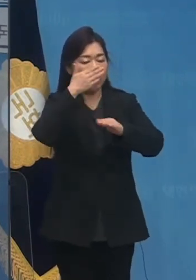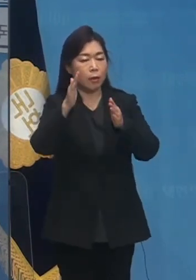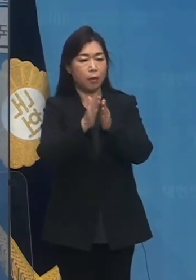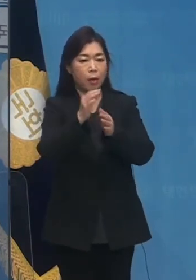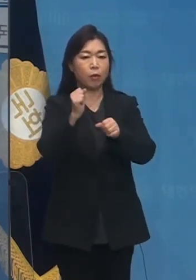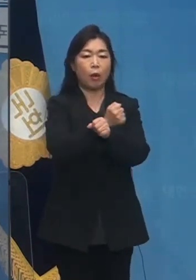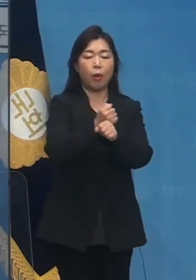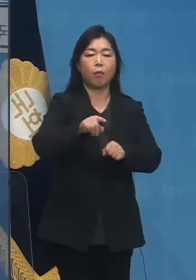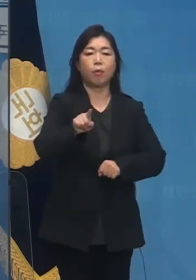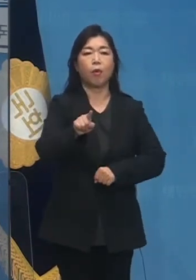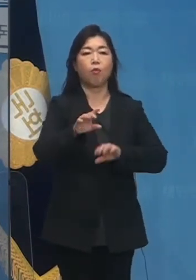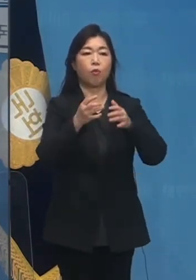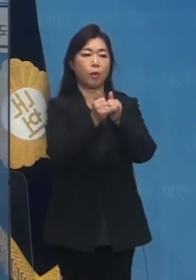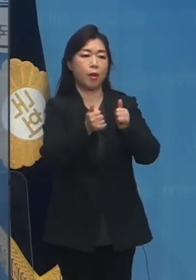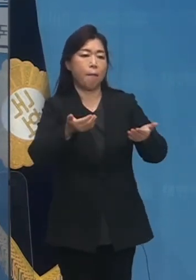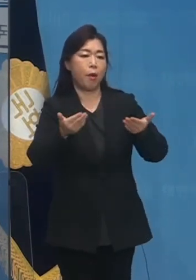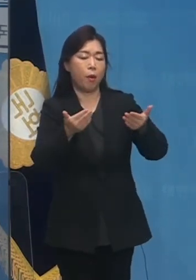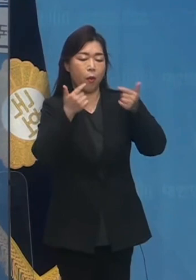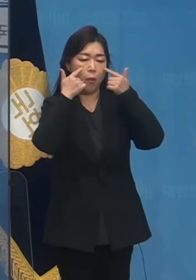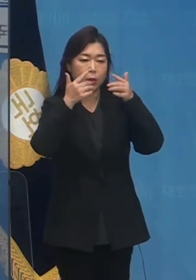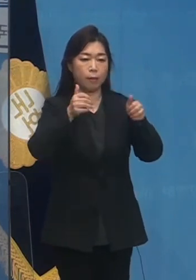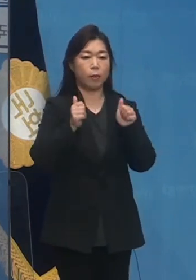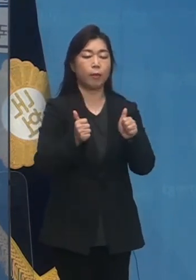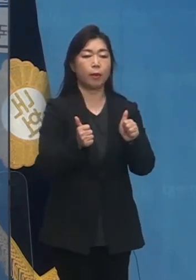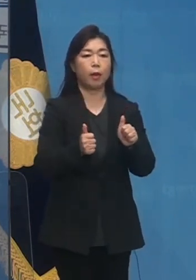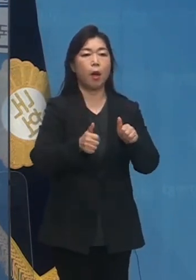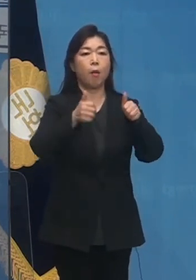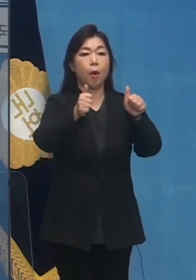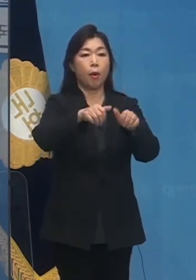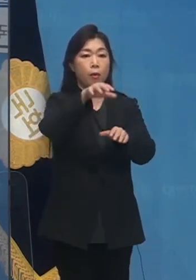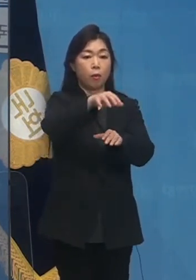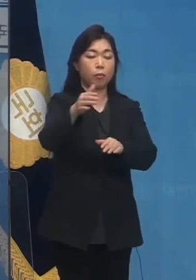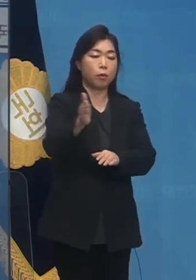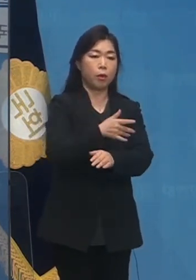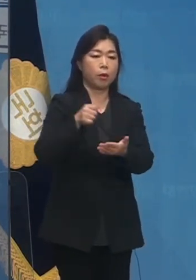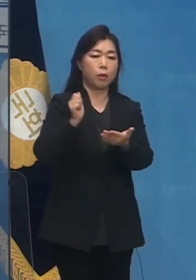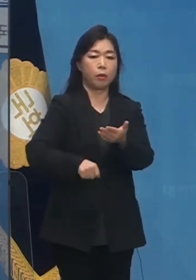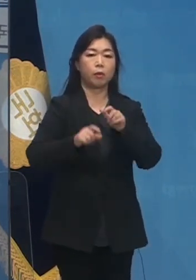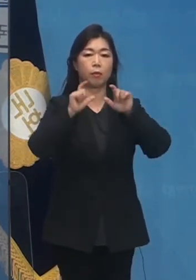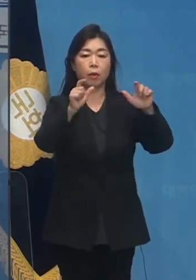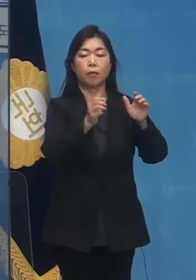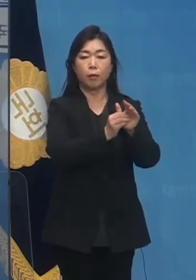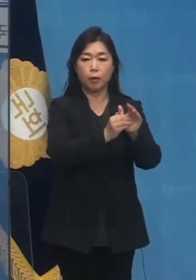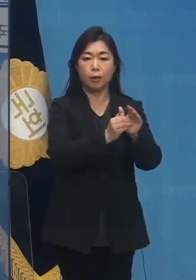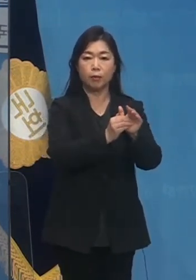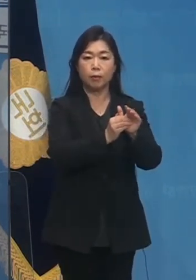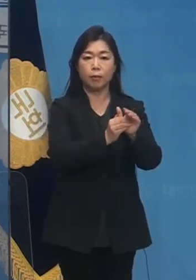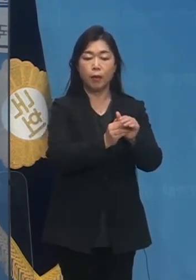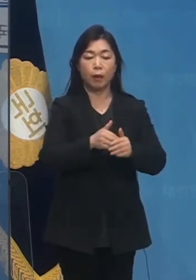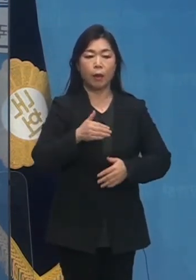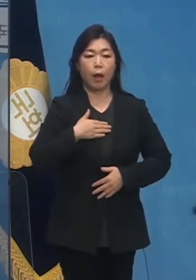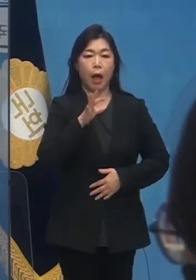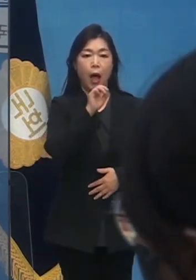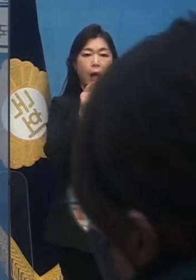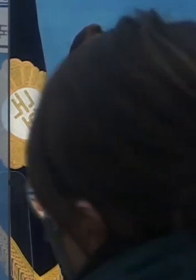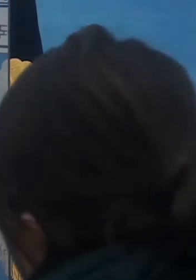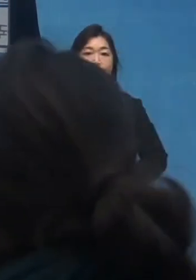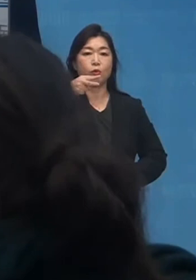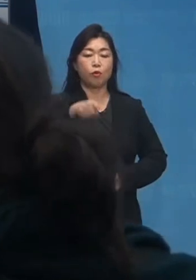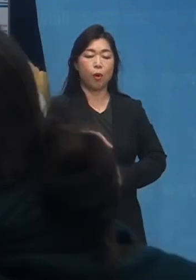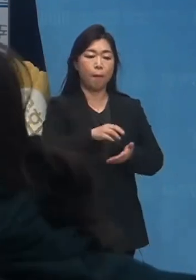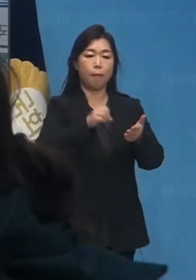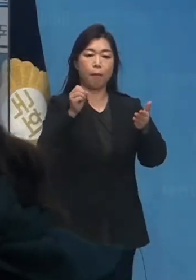국민적 평가와 심판이 법원을 통해서 내려졌습니다. 저 안철수를 빼고